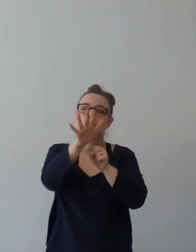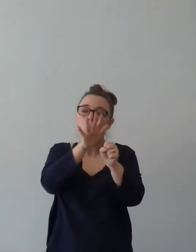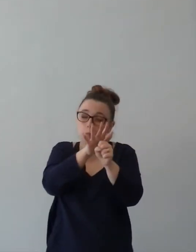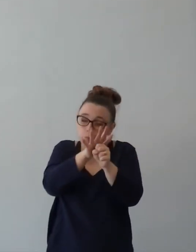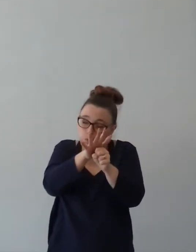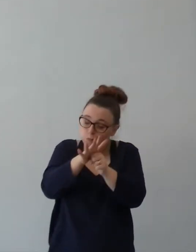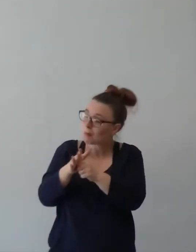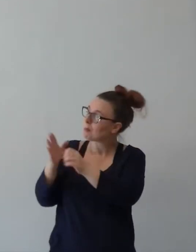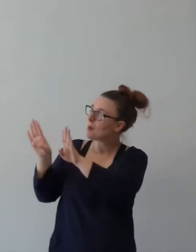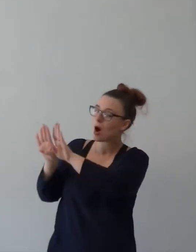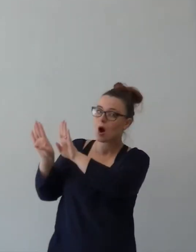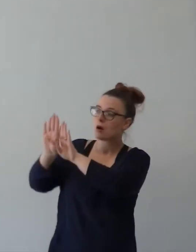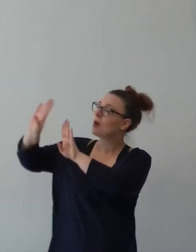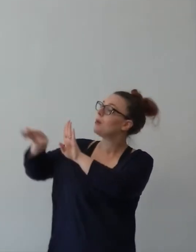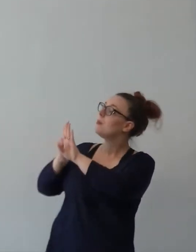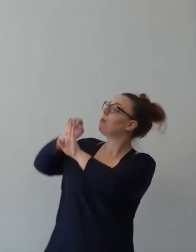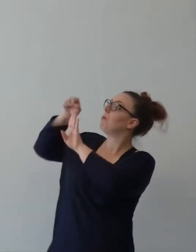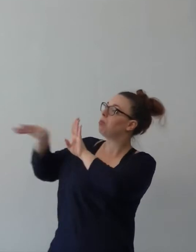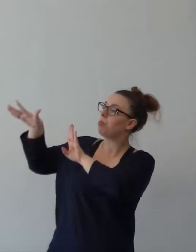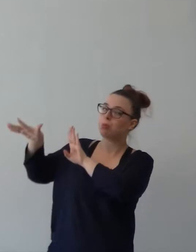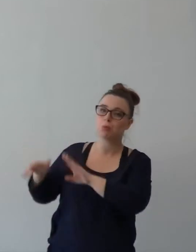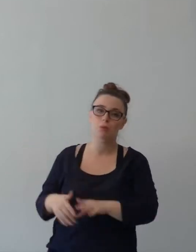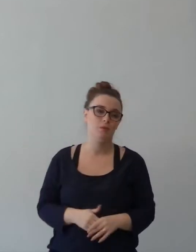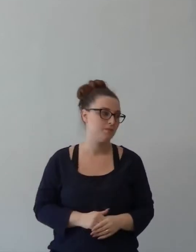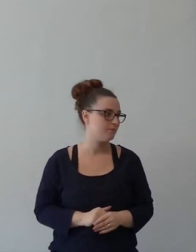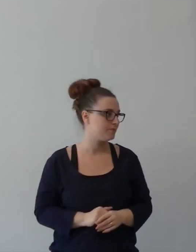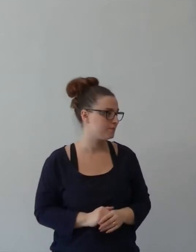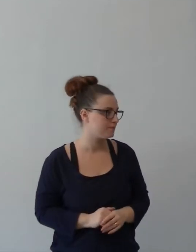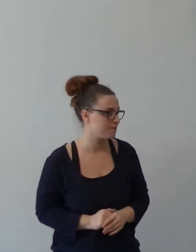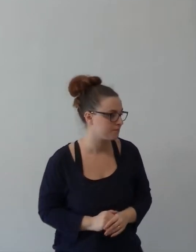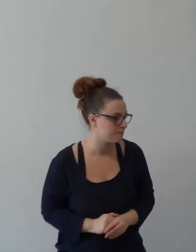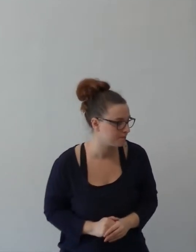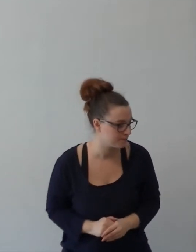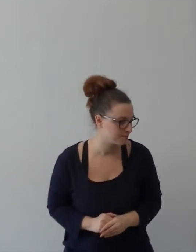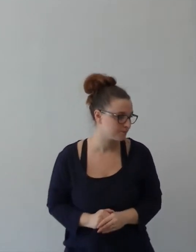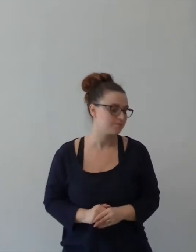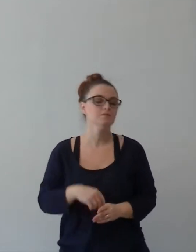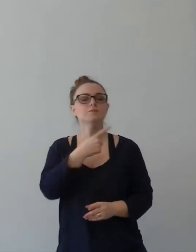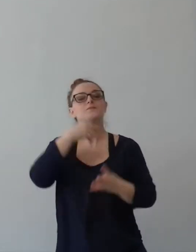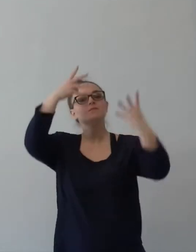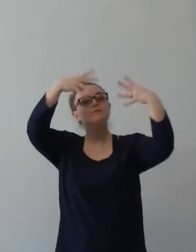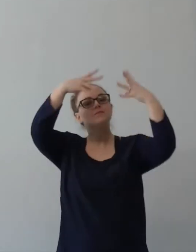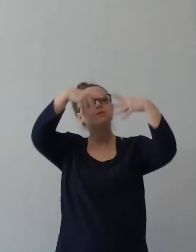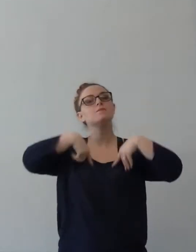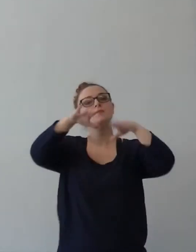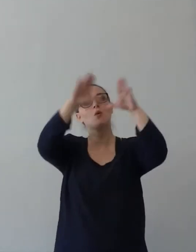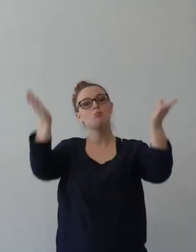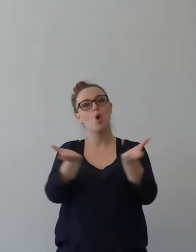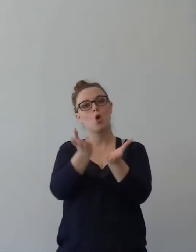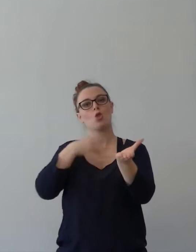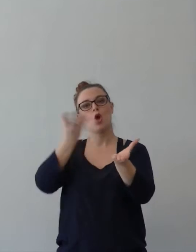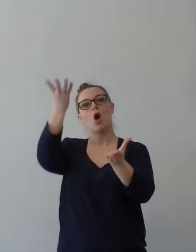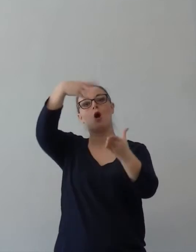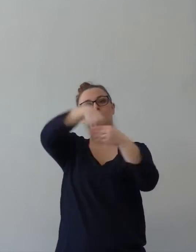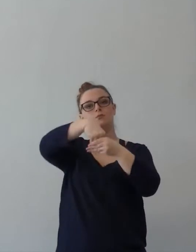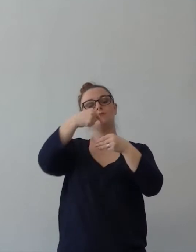Io ho riflettuto. Il mondo, nel mondo, io come credente dimostro